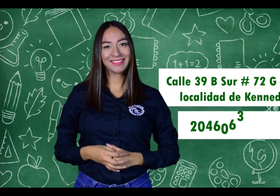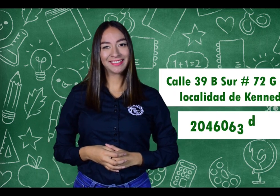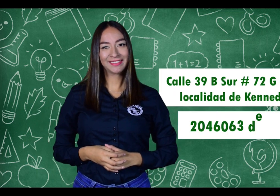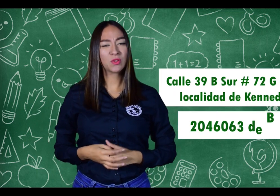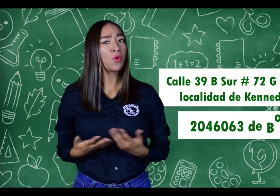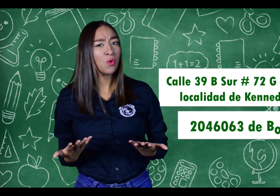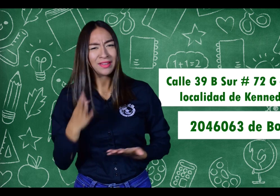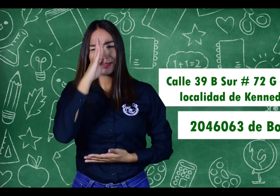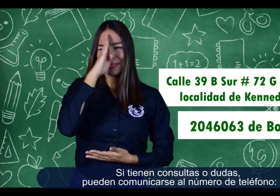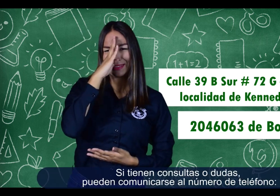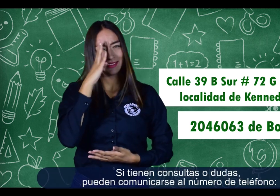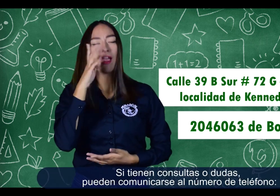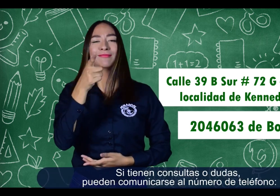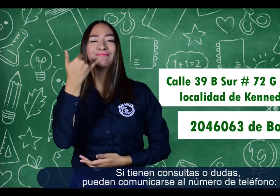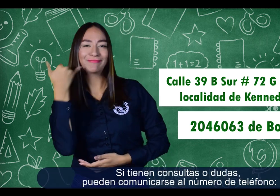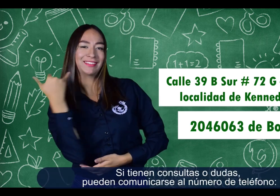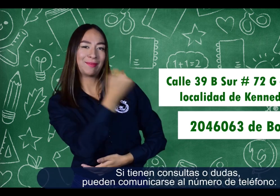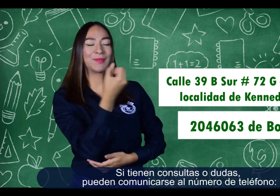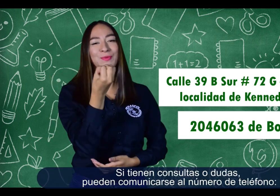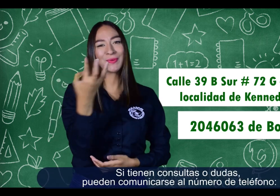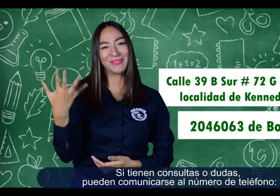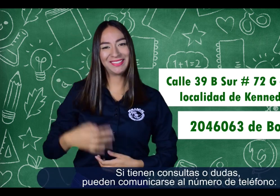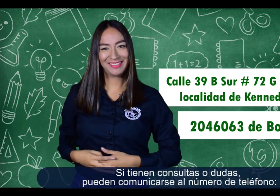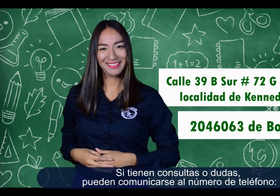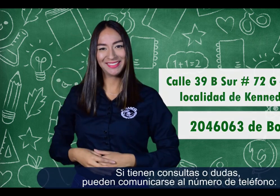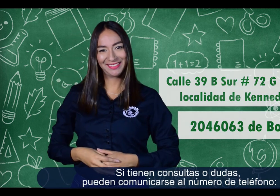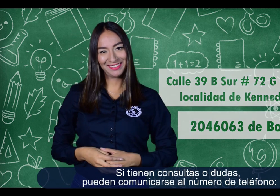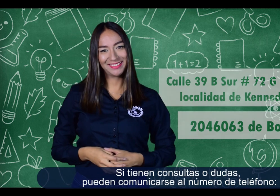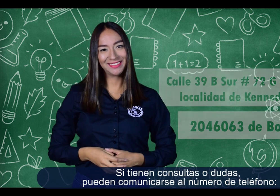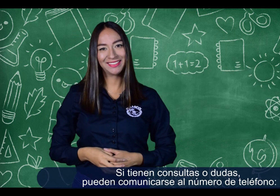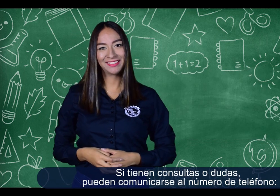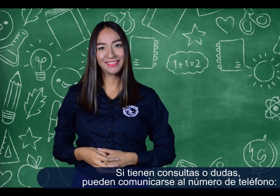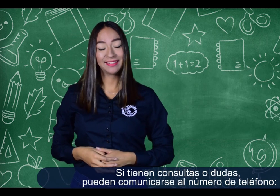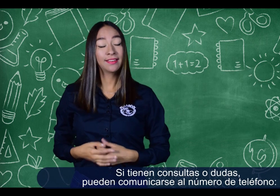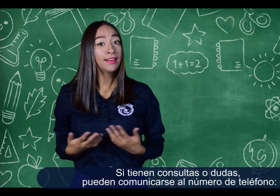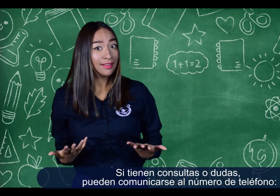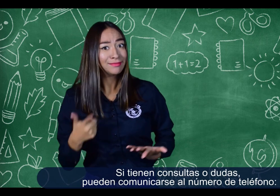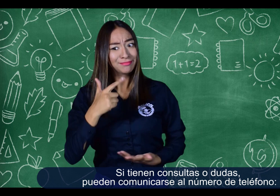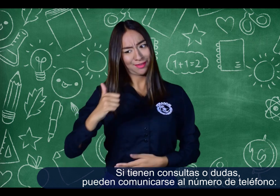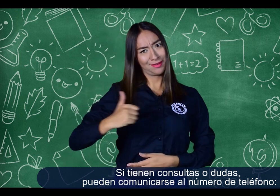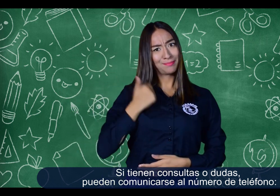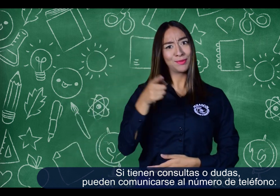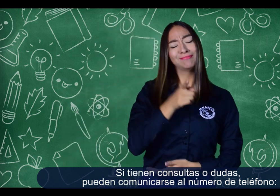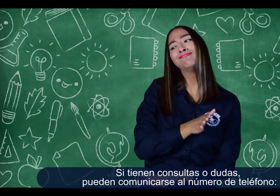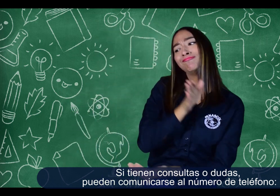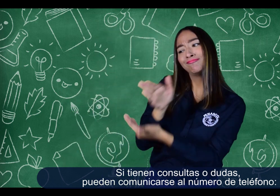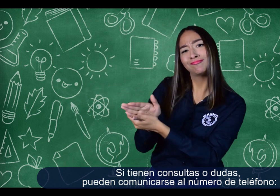Si tienen consultas o dudas, pueden comunicarse al número de teléfono 204 60 63